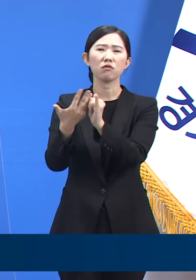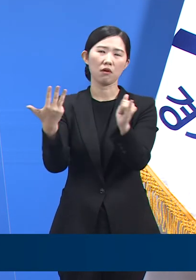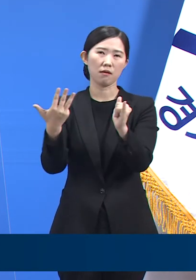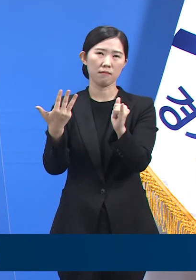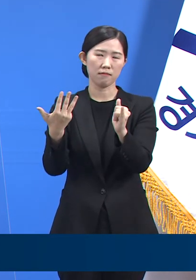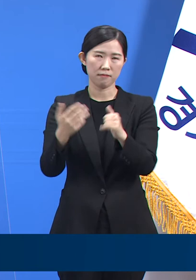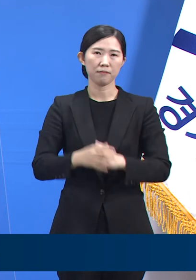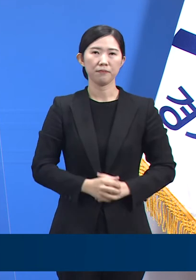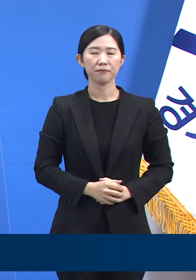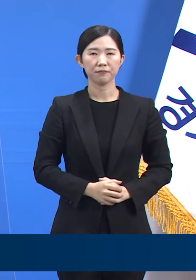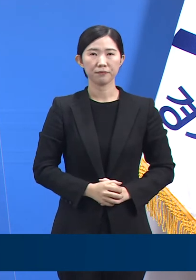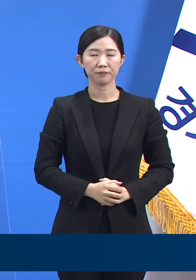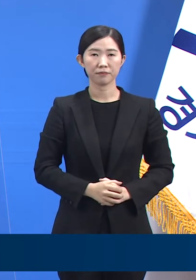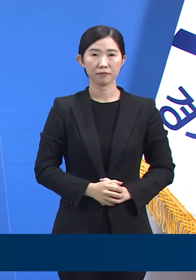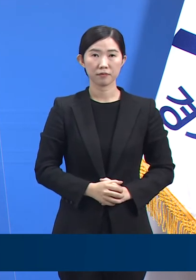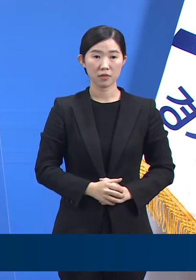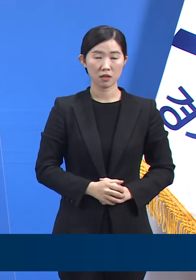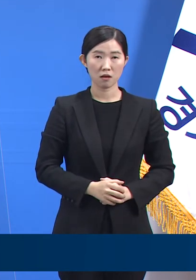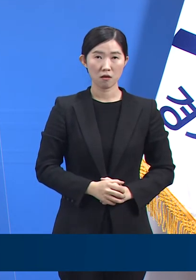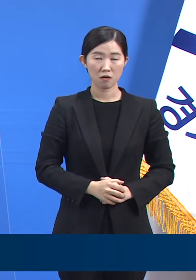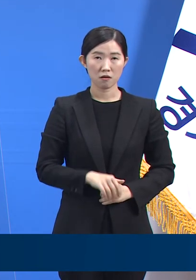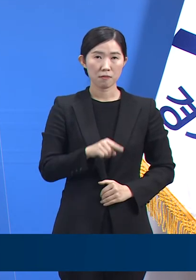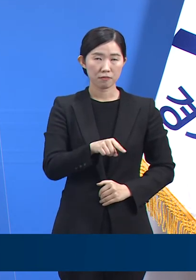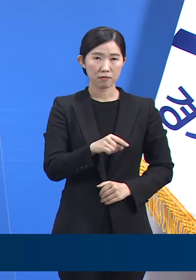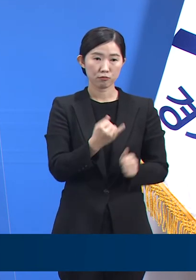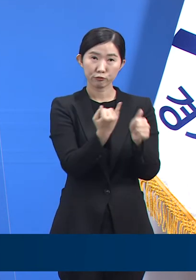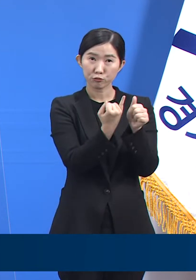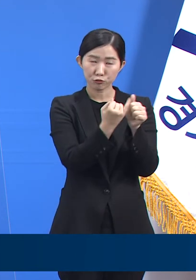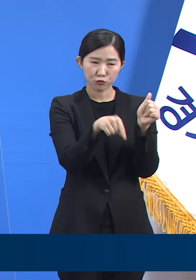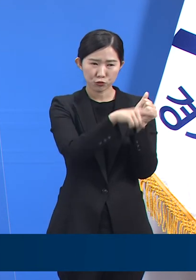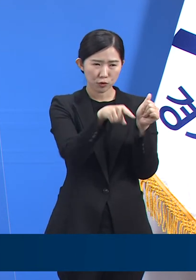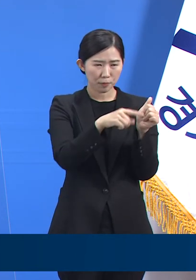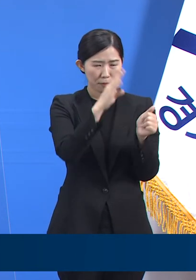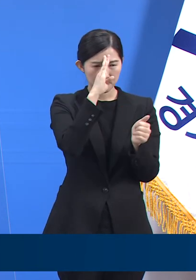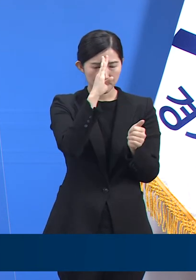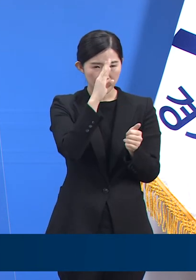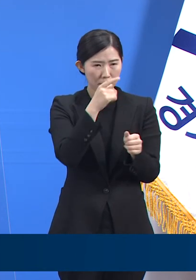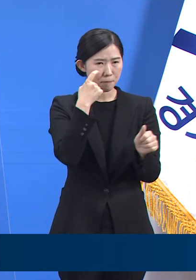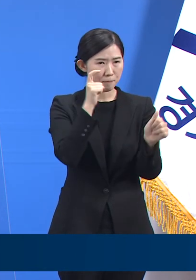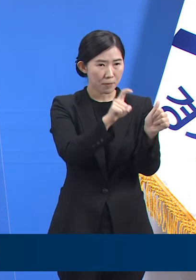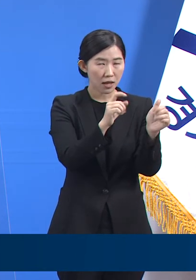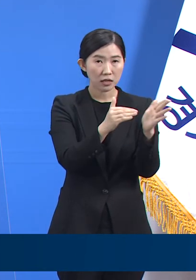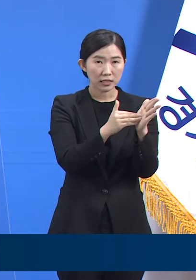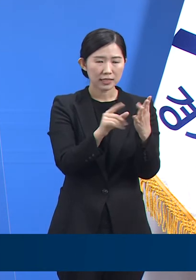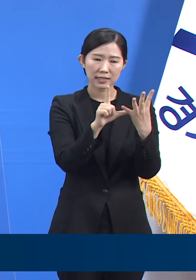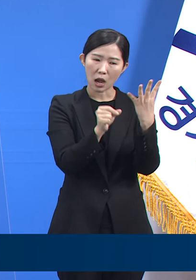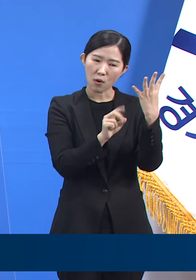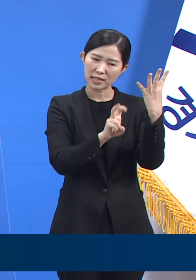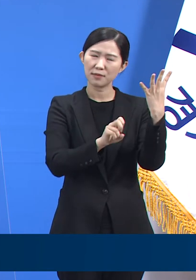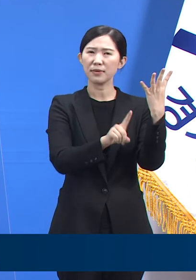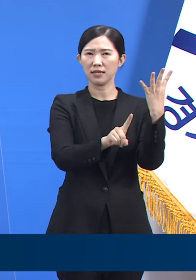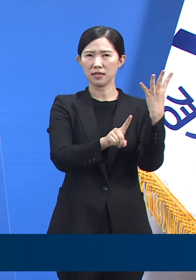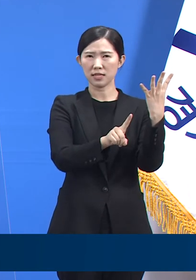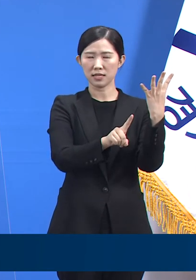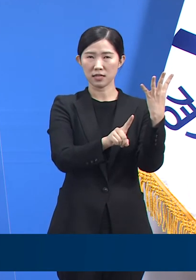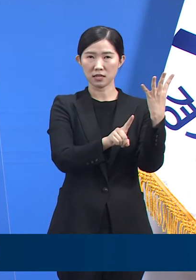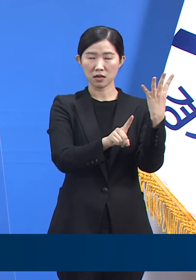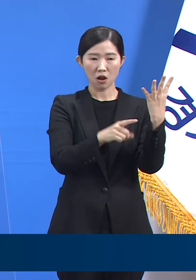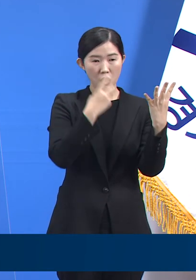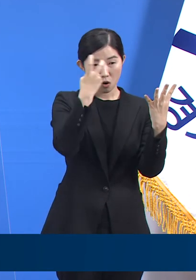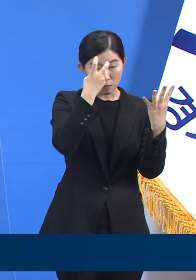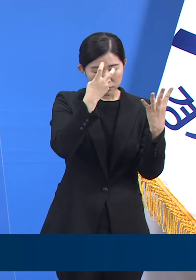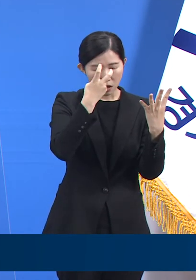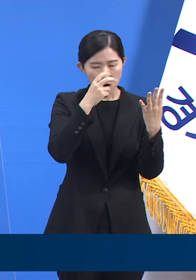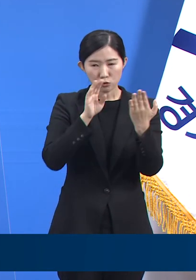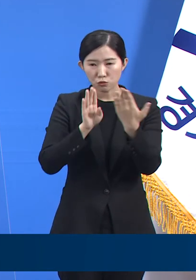해당 클러스터 지표 환자의 증상 발현일은 4월 22일로 조사되었고 검사를 통해 확진 판정을